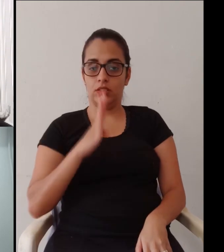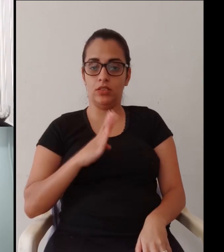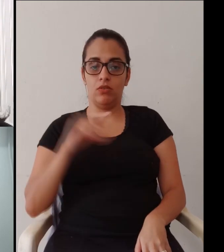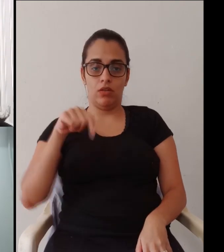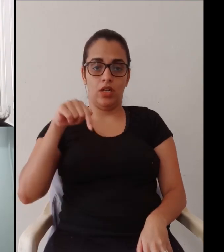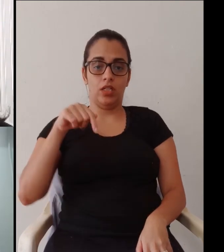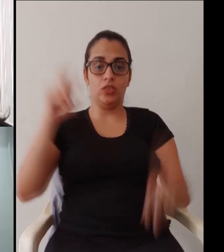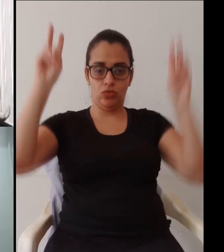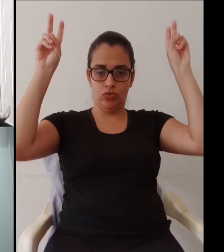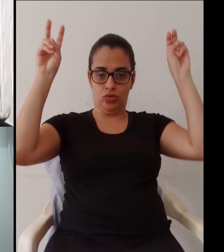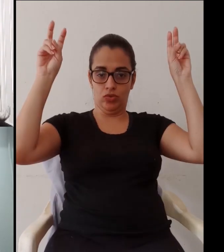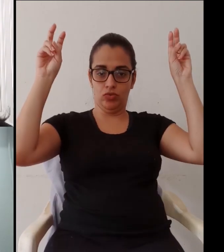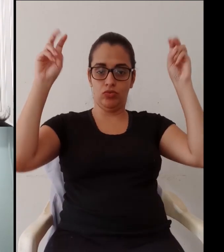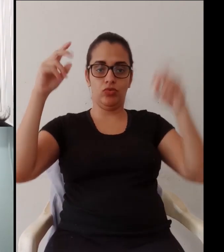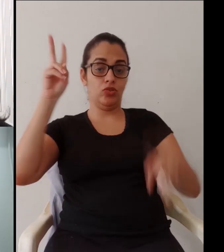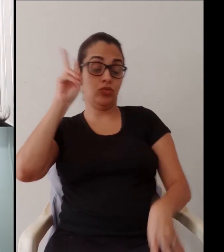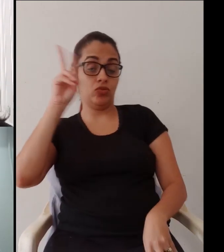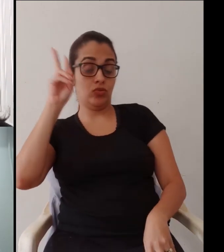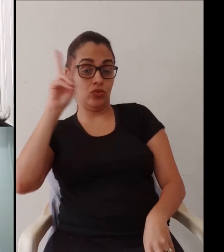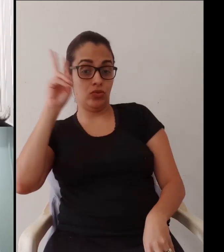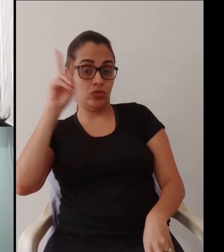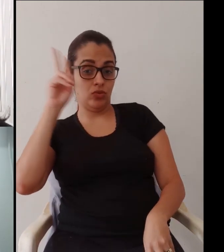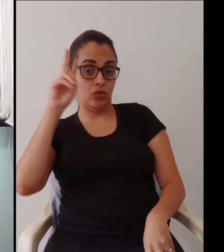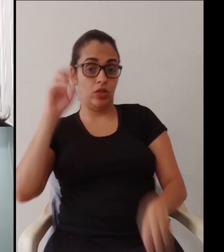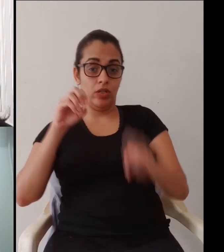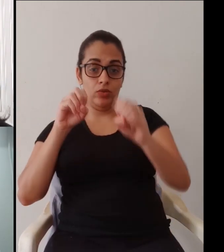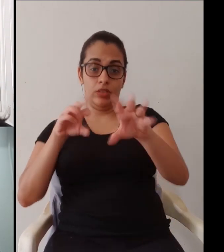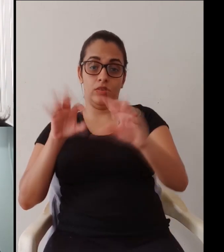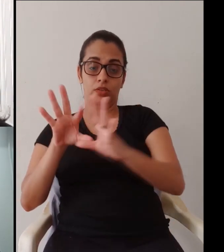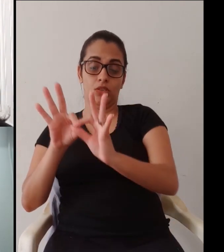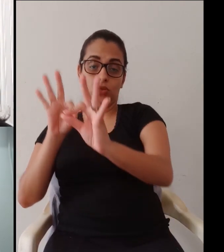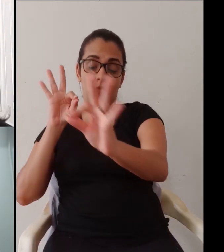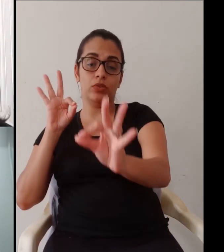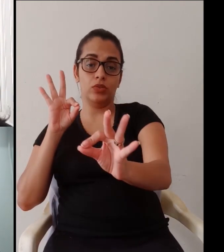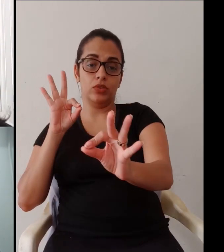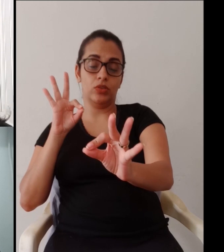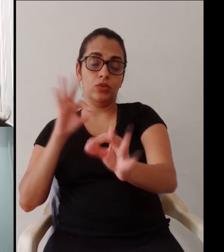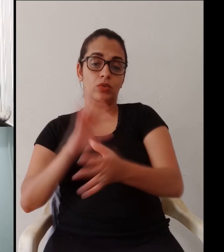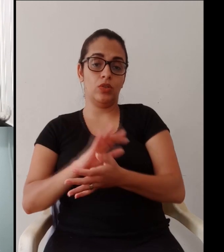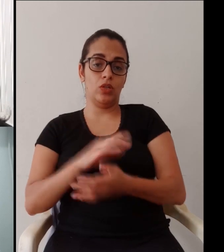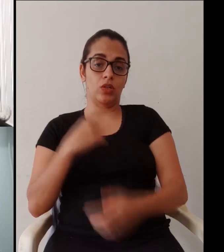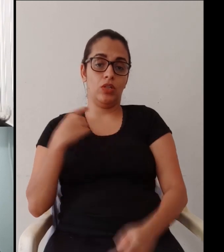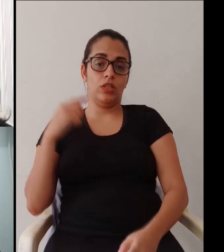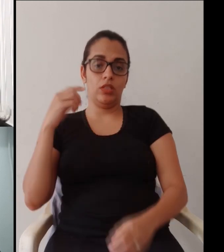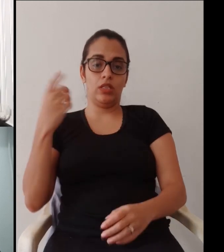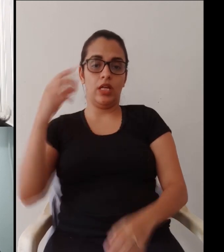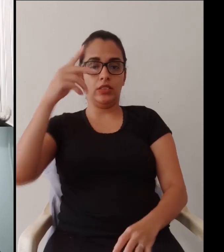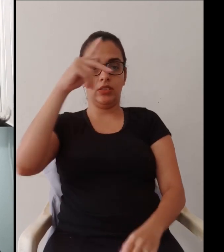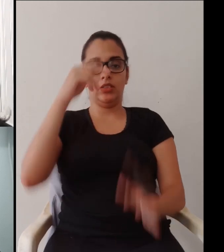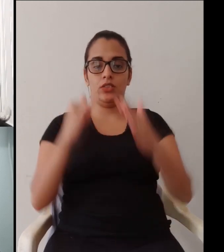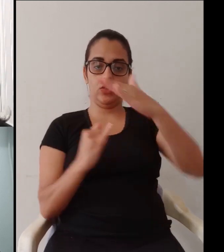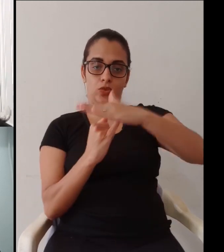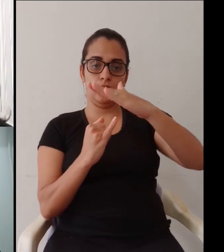para que isso realmente aconteça com muito sucesso, né? No Brasil, só a título de histórico,